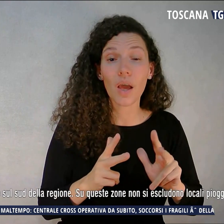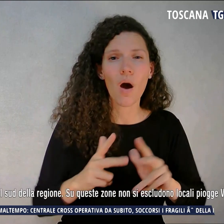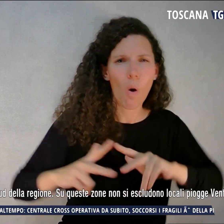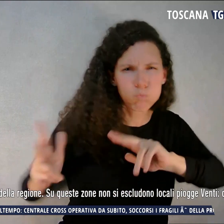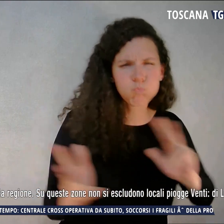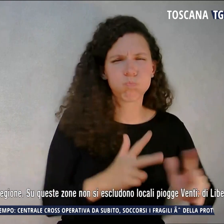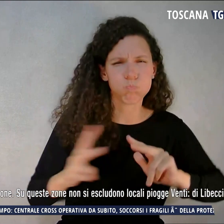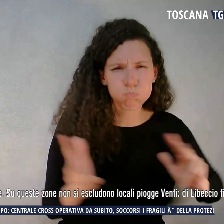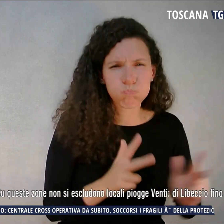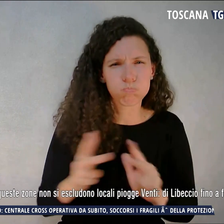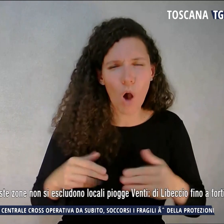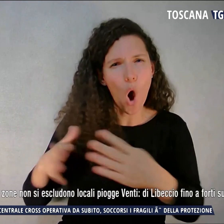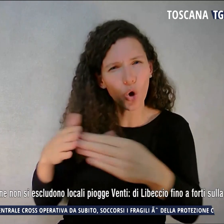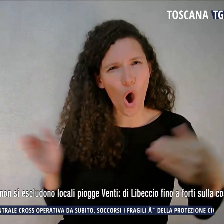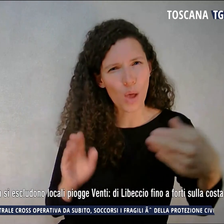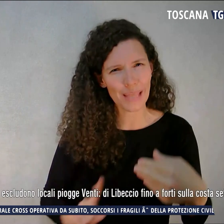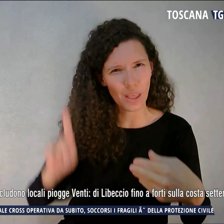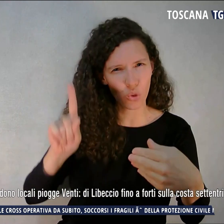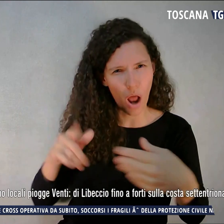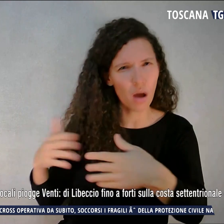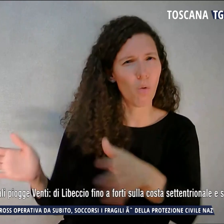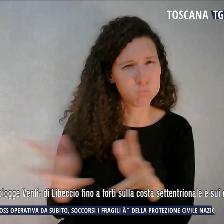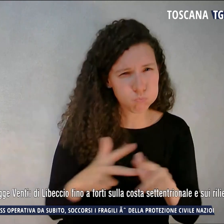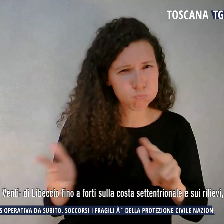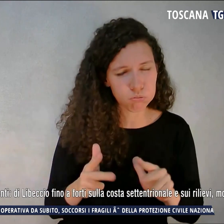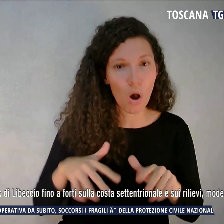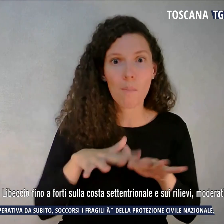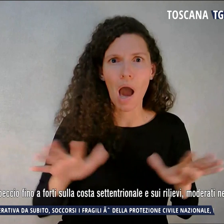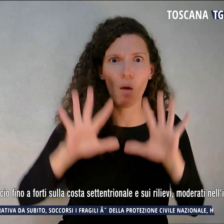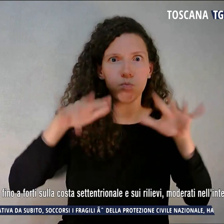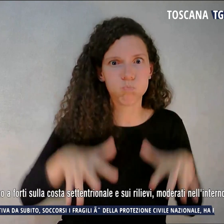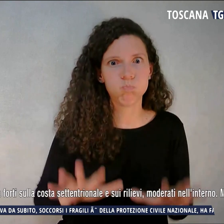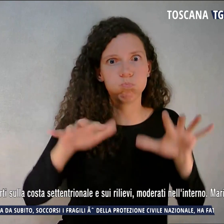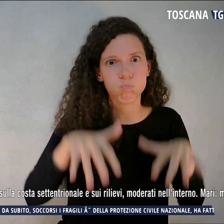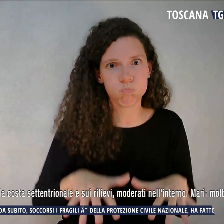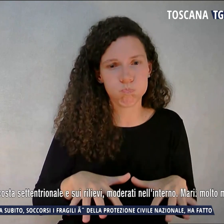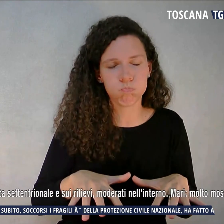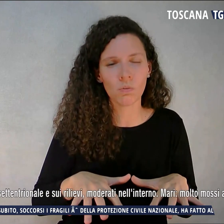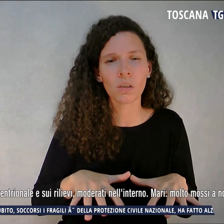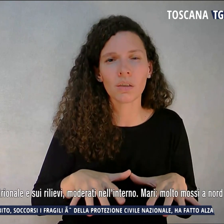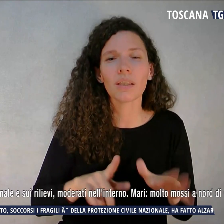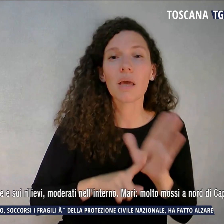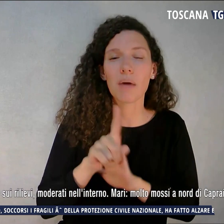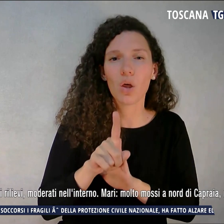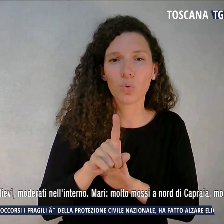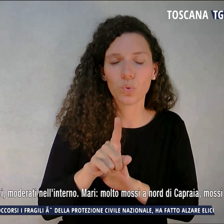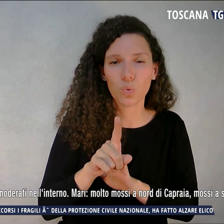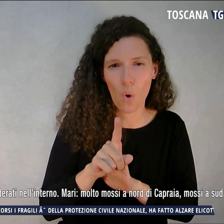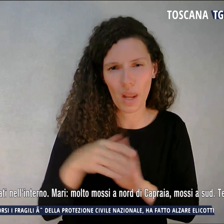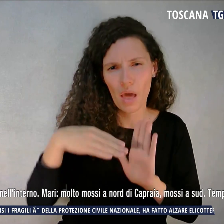sulla costa settentrionale i mari sono molto mossi, le temperature sono in calo.